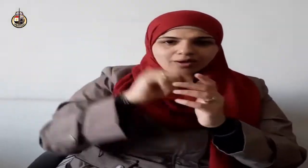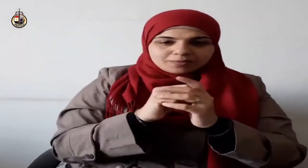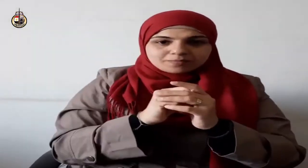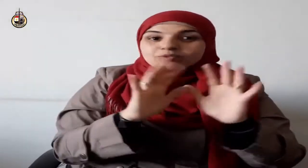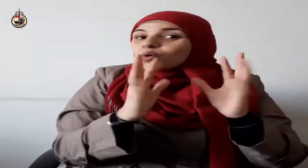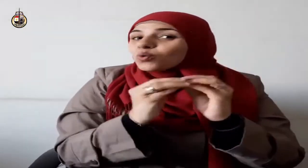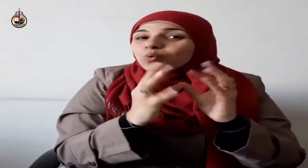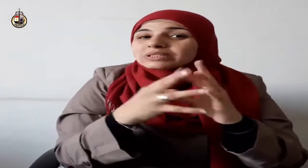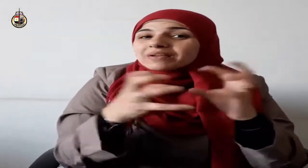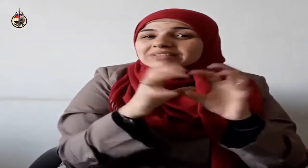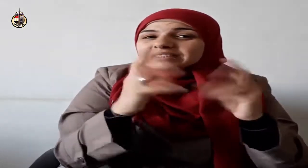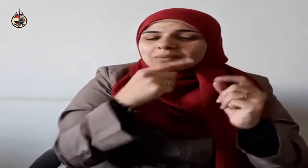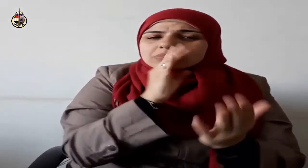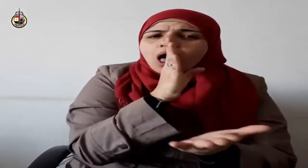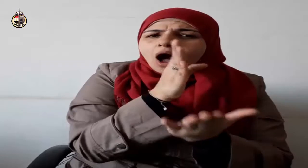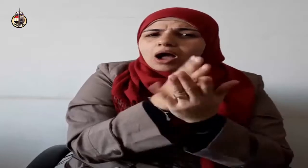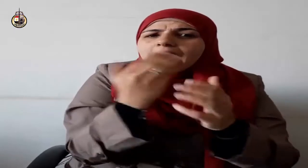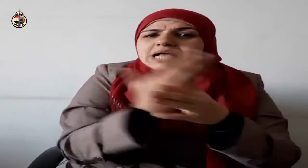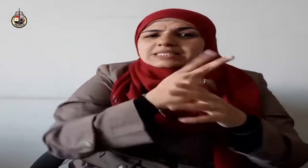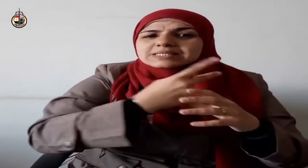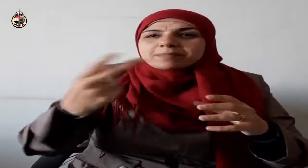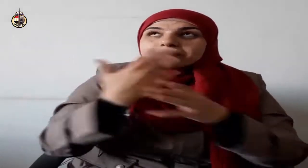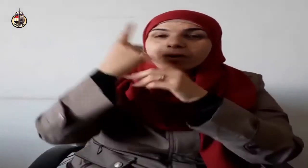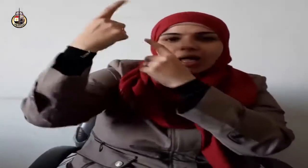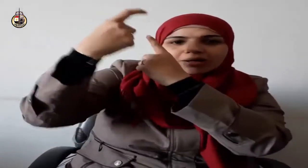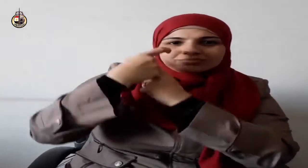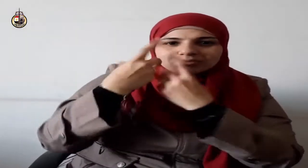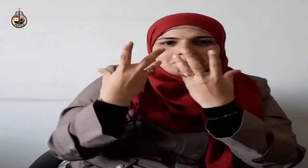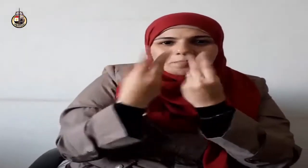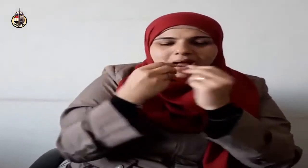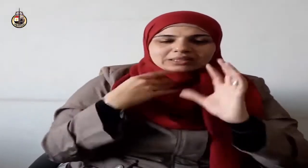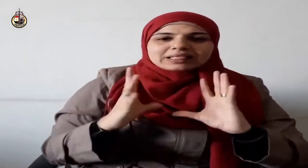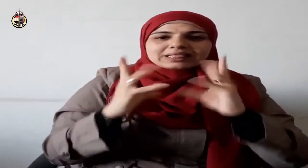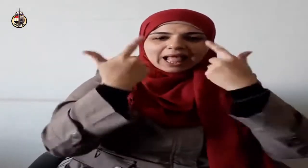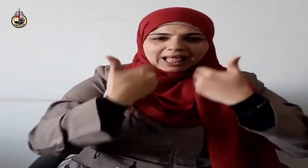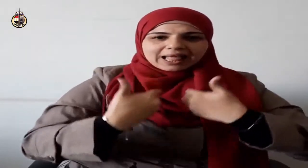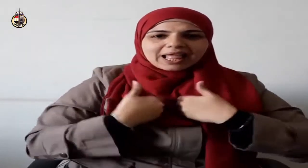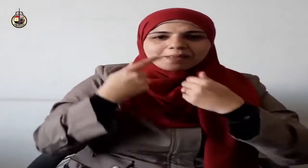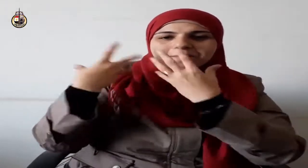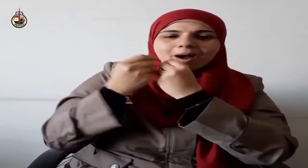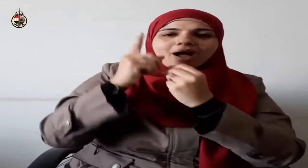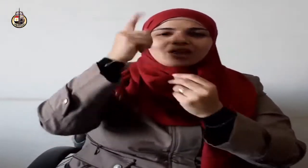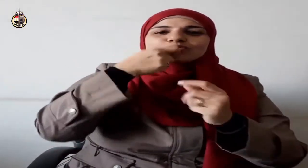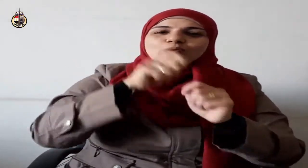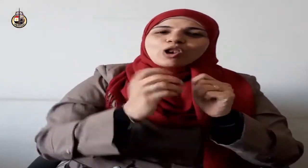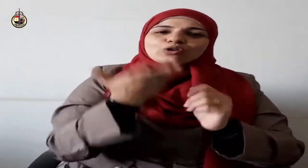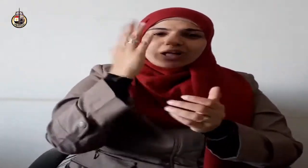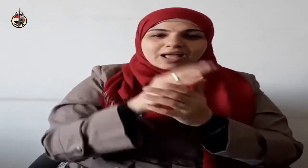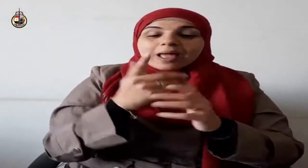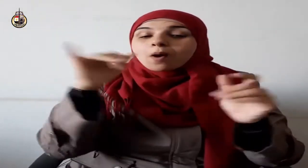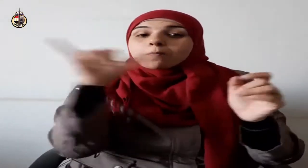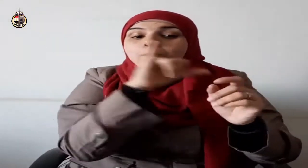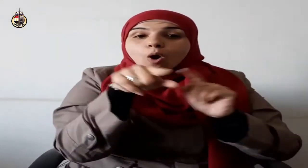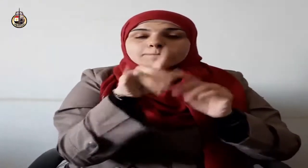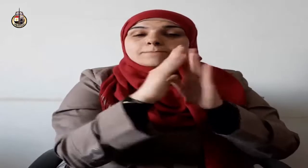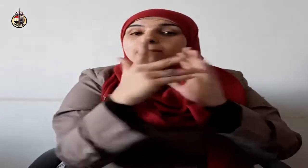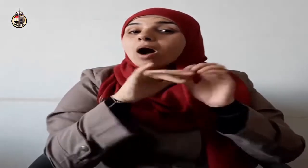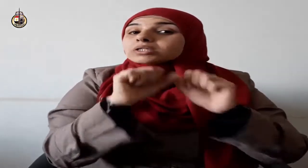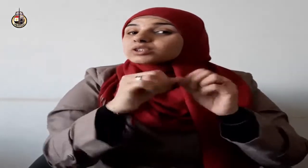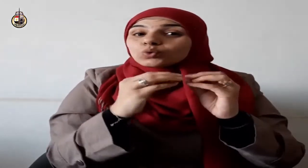والله عزيز حكيم فما أعظم أن يكون العبد في معية الله عز وجل